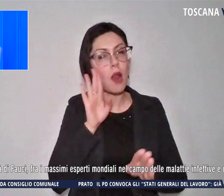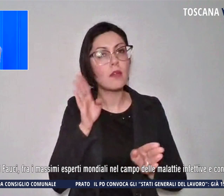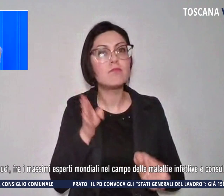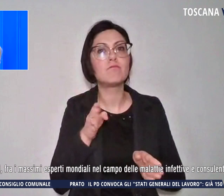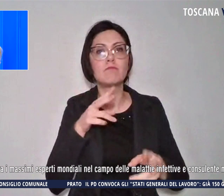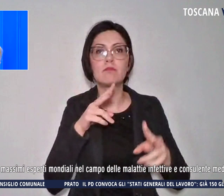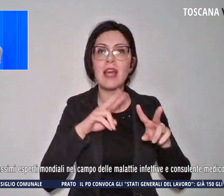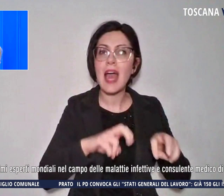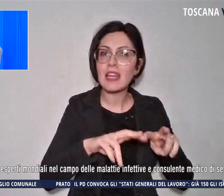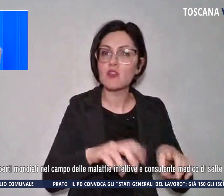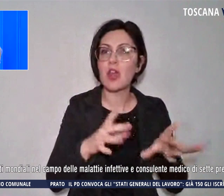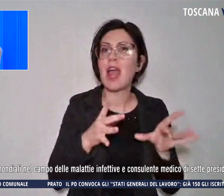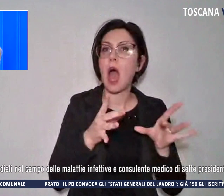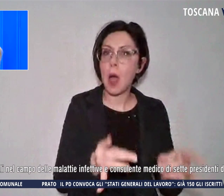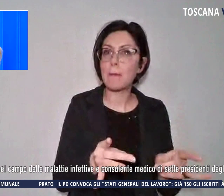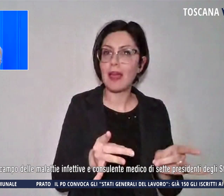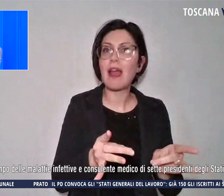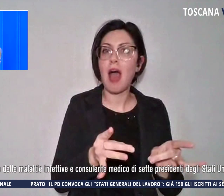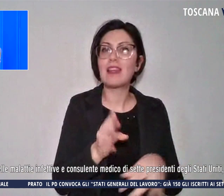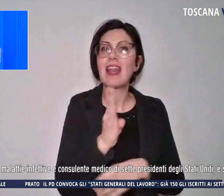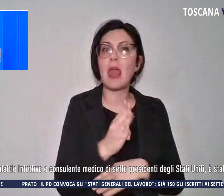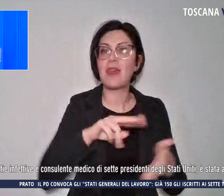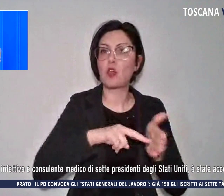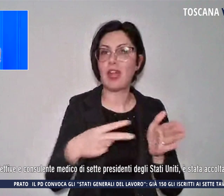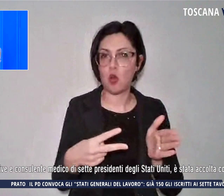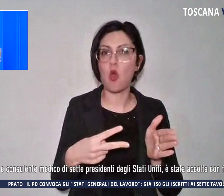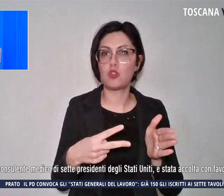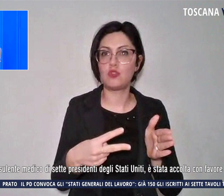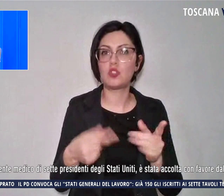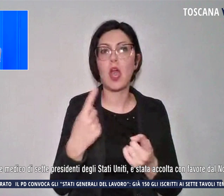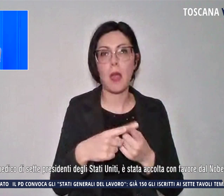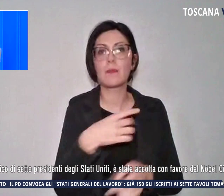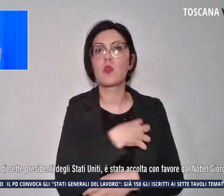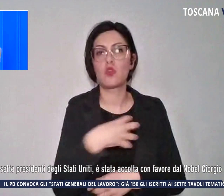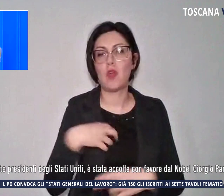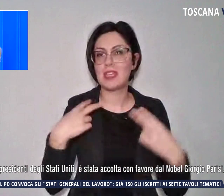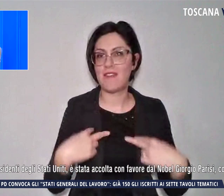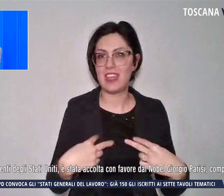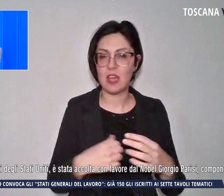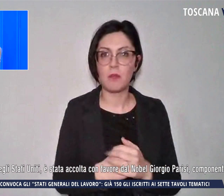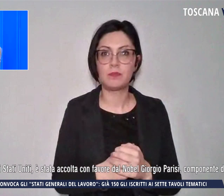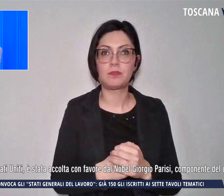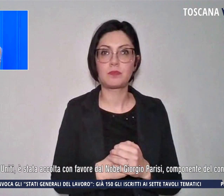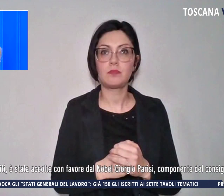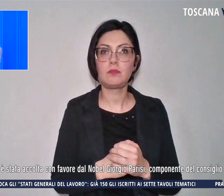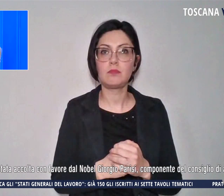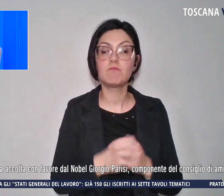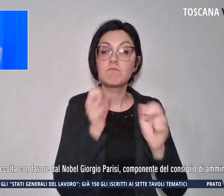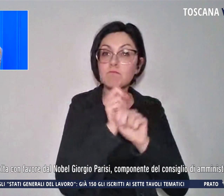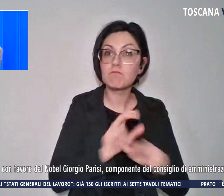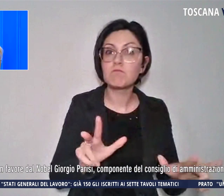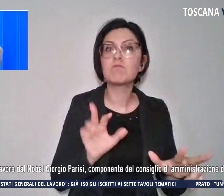applicata nelle biotecnologie e nelle scienze della vita. A renderlo noto la